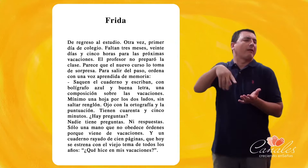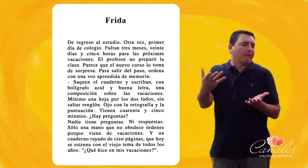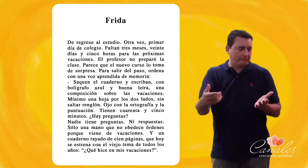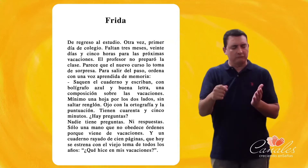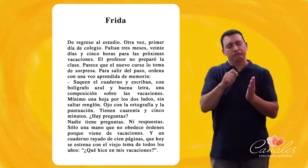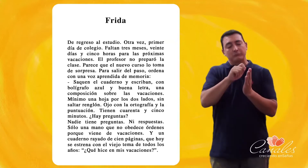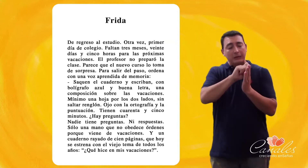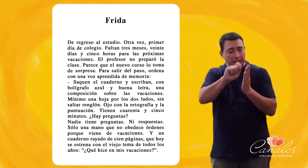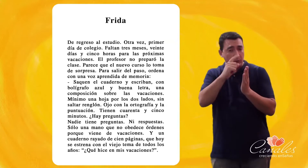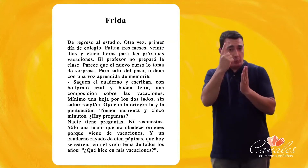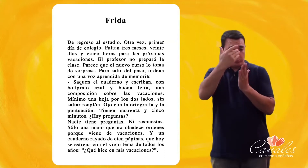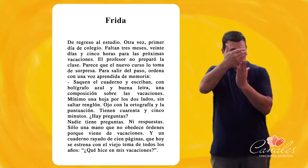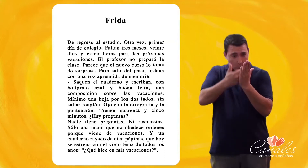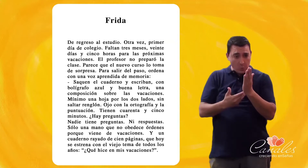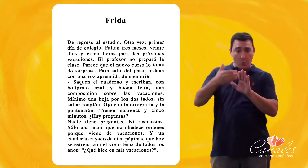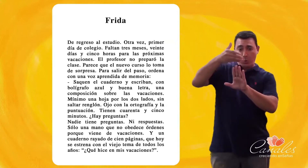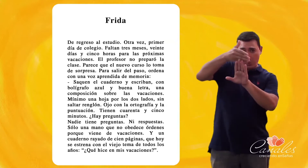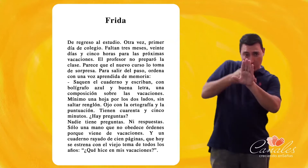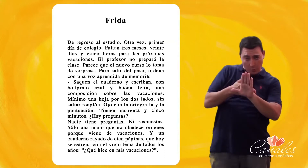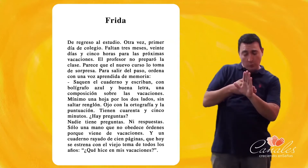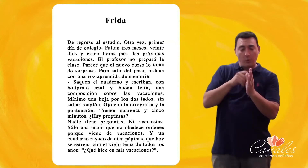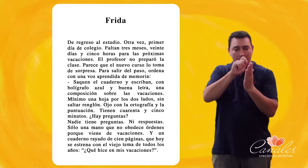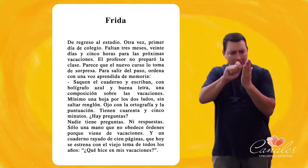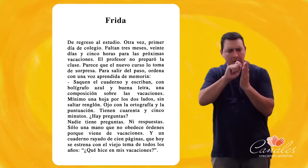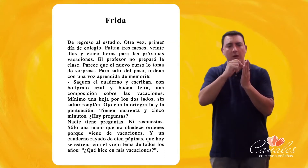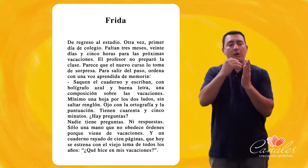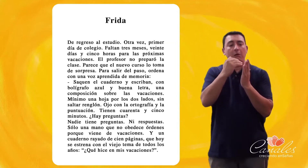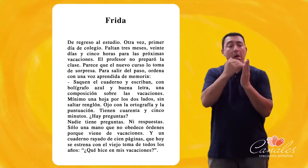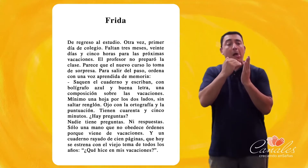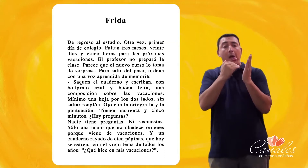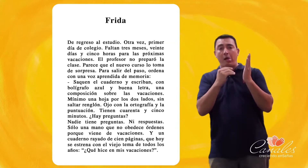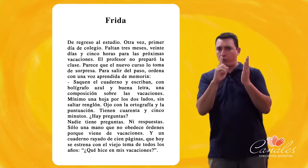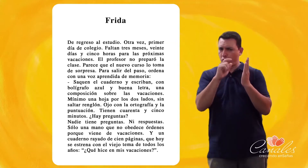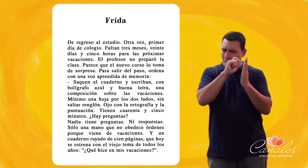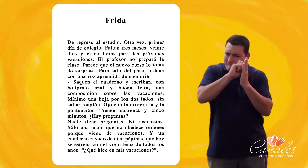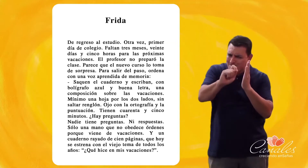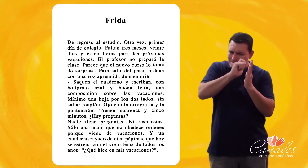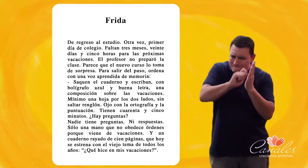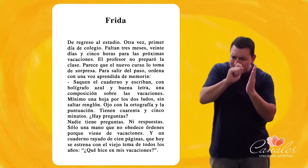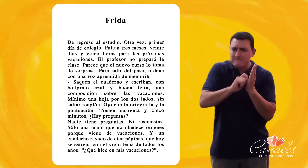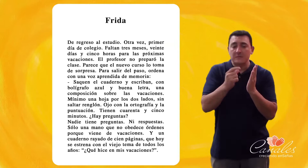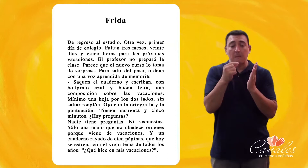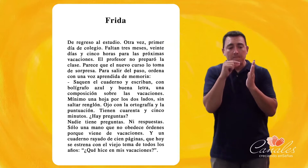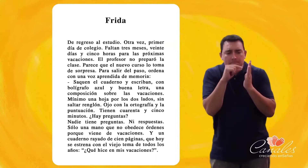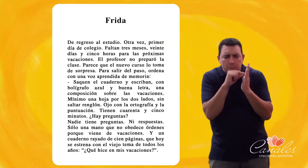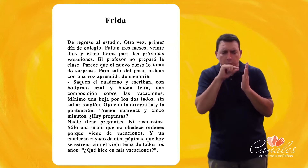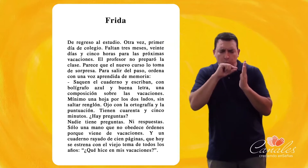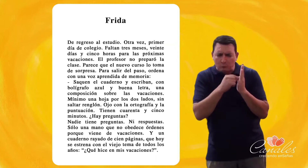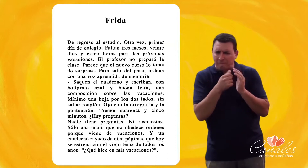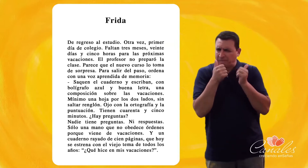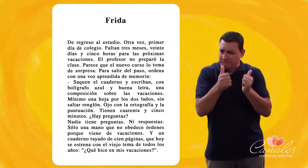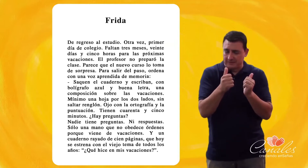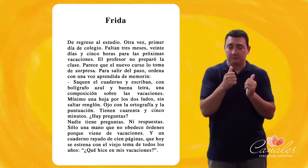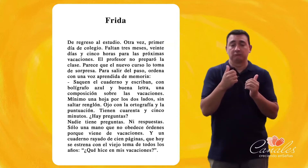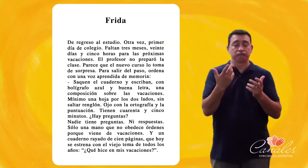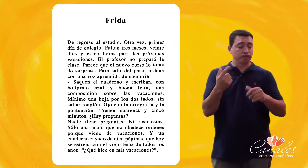vacaciones Mínimo una hoja por los dos lados Sin saltar renglón Ojo con la ortografía y la